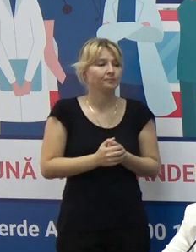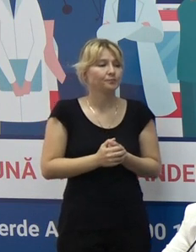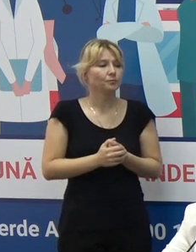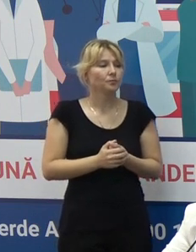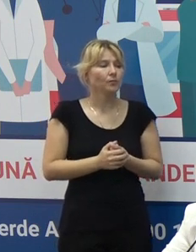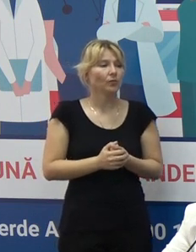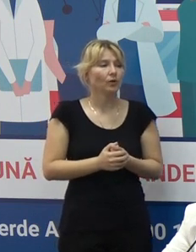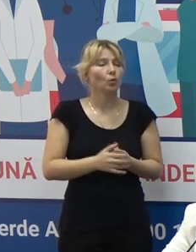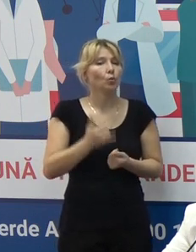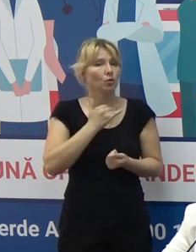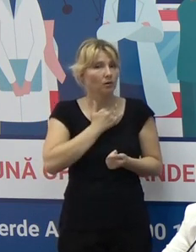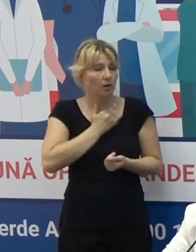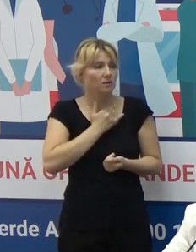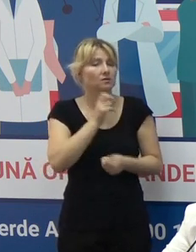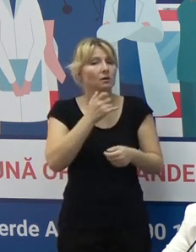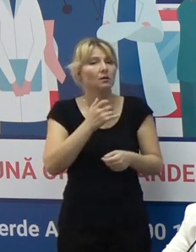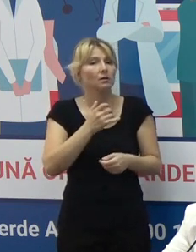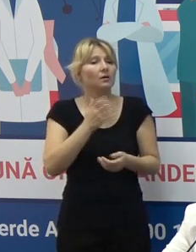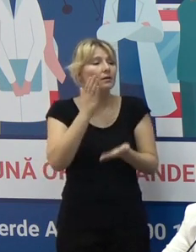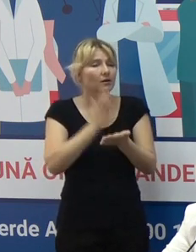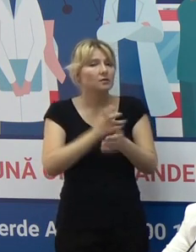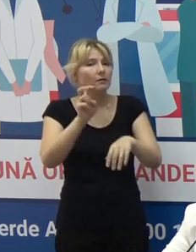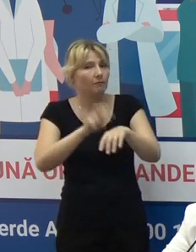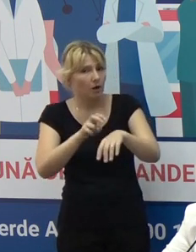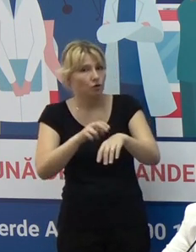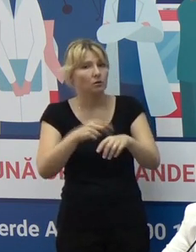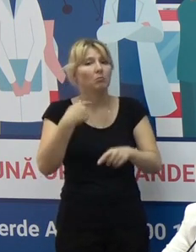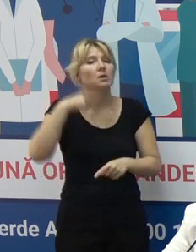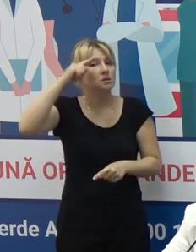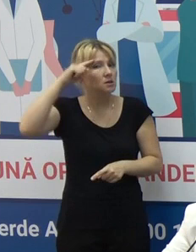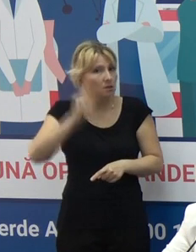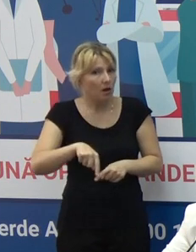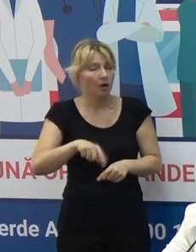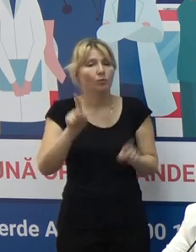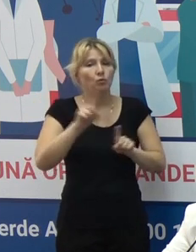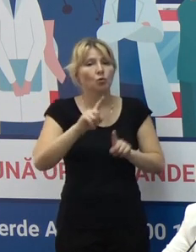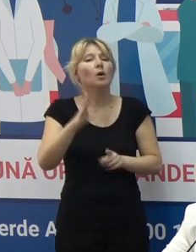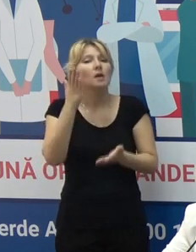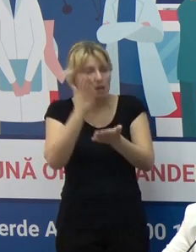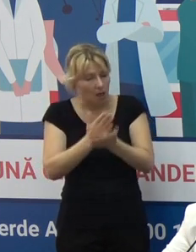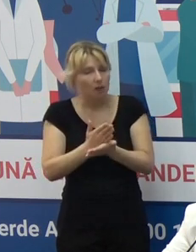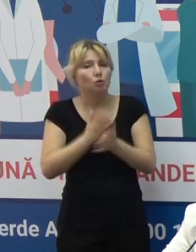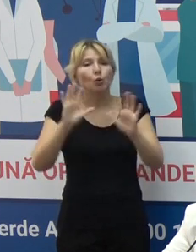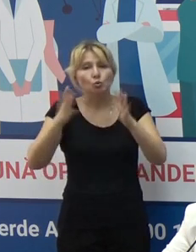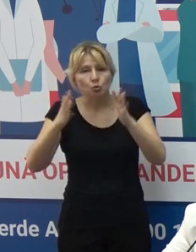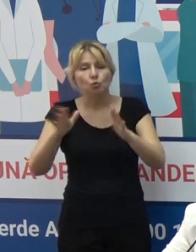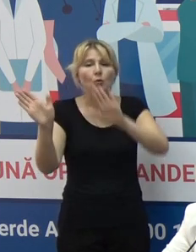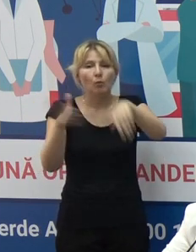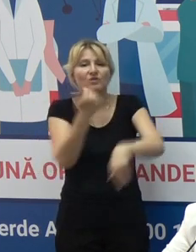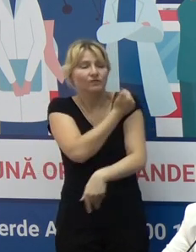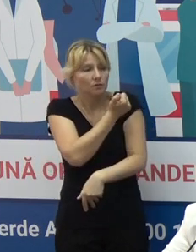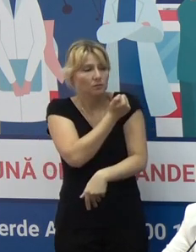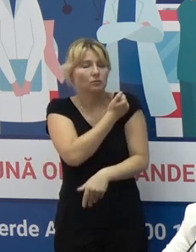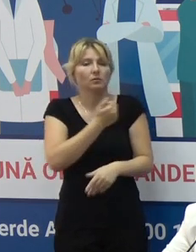Suntem, în calitate de medici, ne așteptăm la asemenea reacției adverse. Sigur că da, pentru că cunoaștem că este o